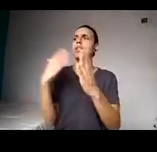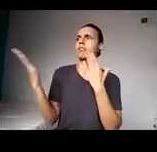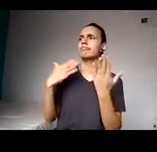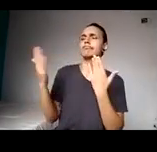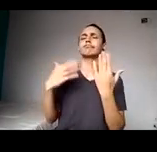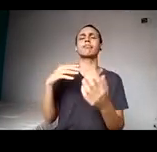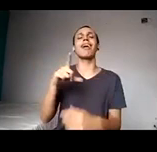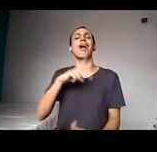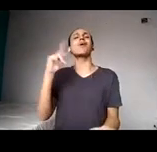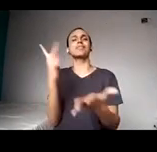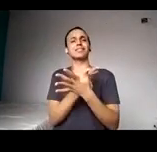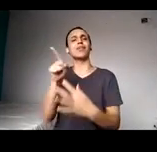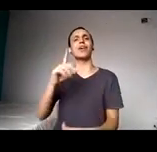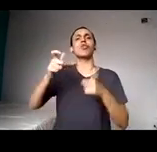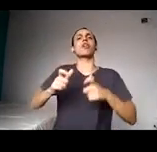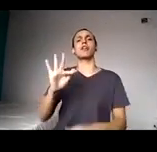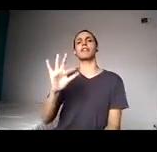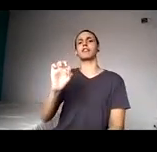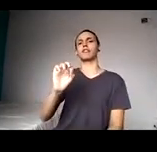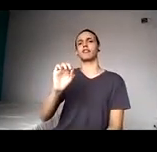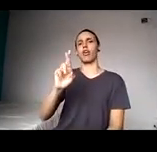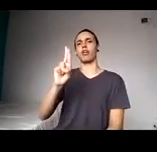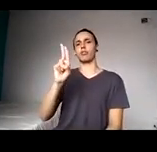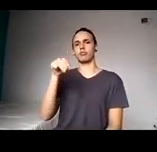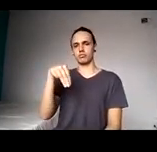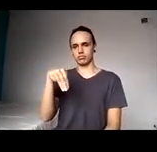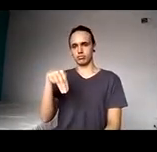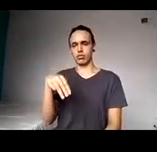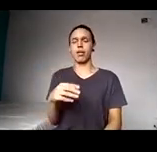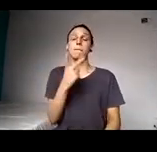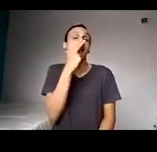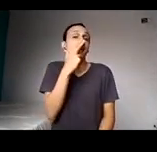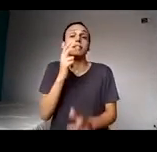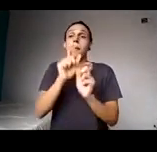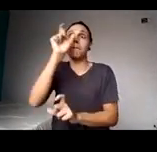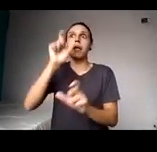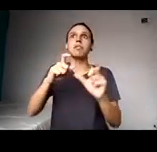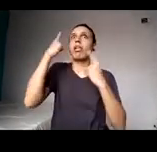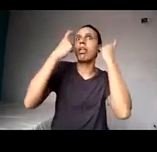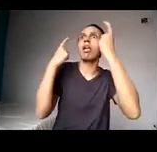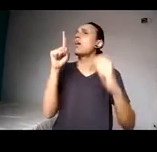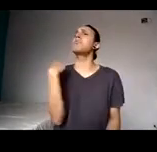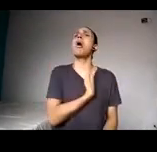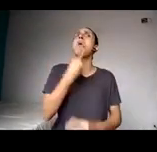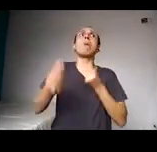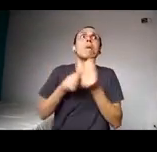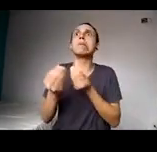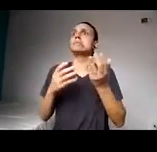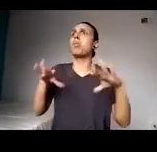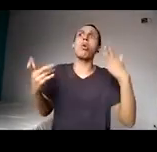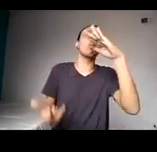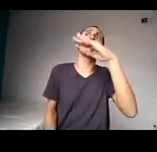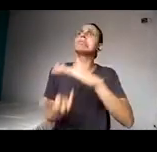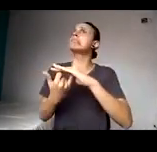as pessoas se preocupam muito como que a gente vai dar conta, qual a dificuldade que a instituição vai ter,